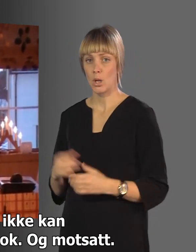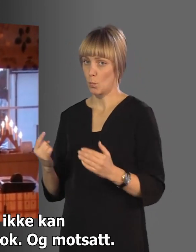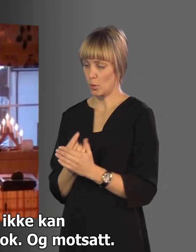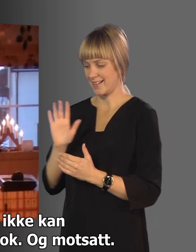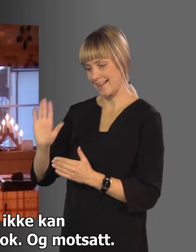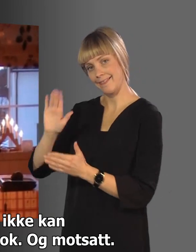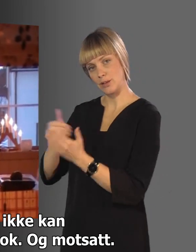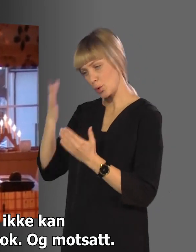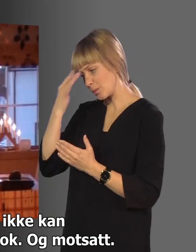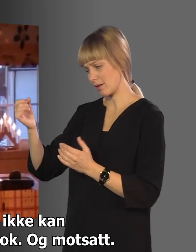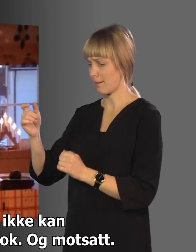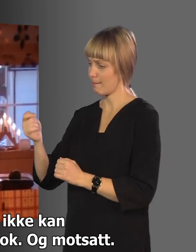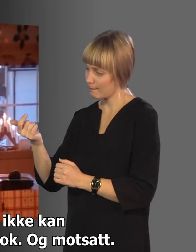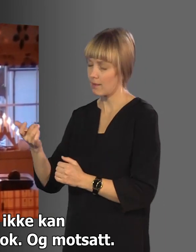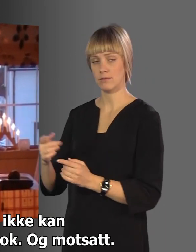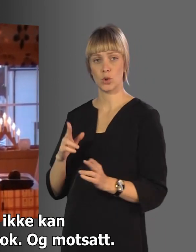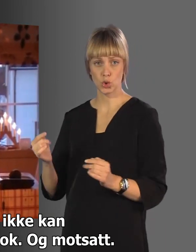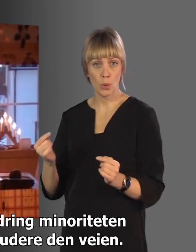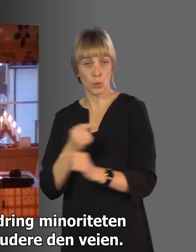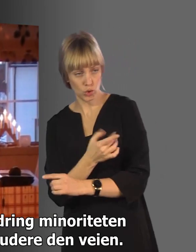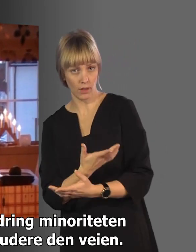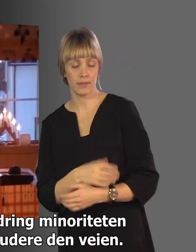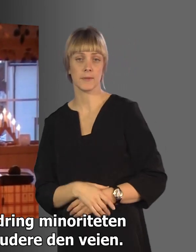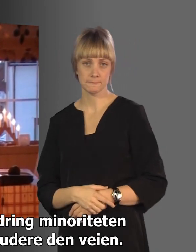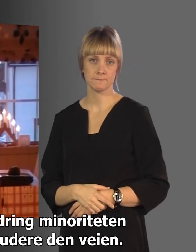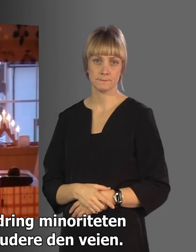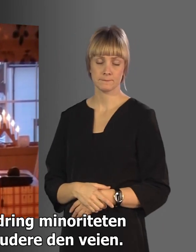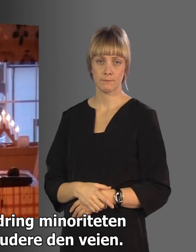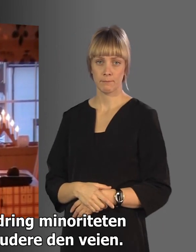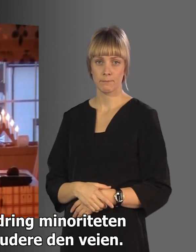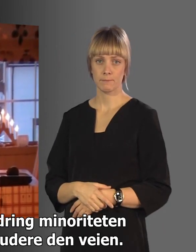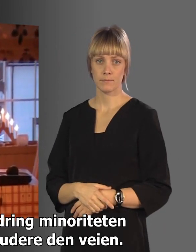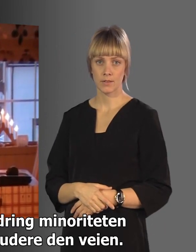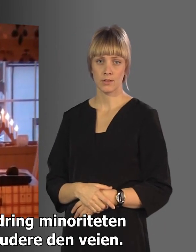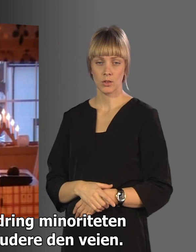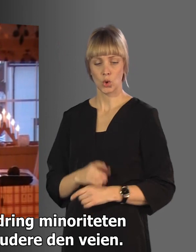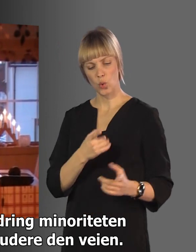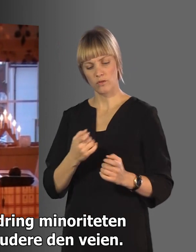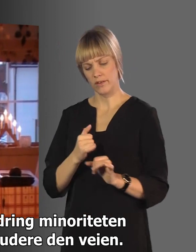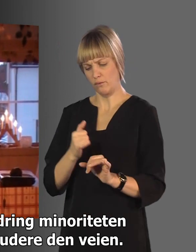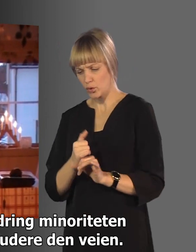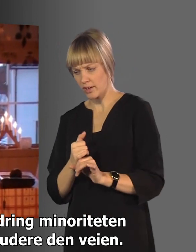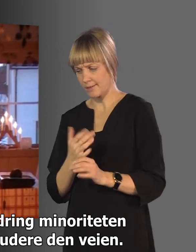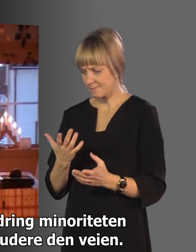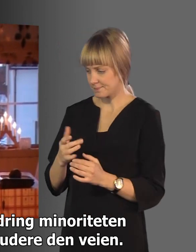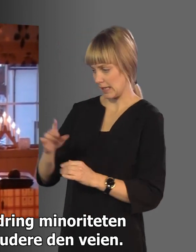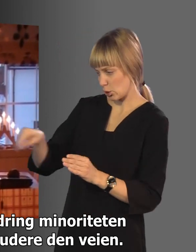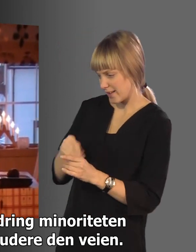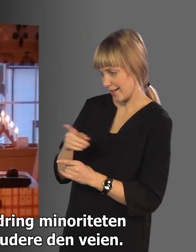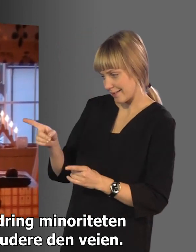ikke kan tegnspråket godt nok, og motsatt. Så det er jo en utfordring minoriteten har,